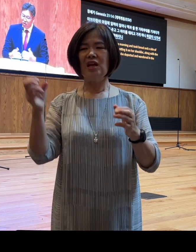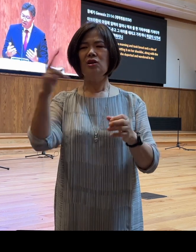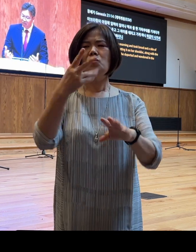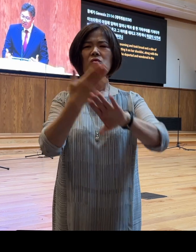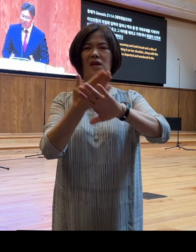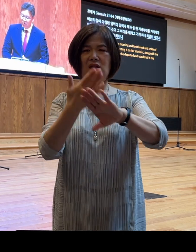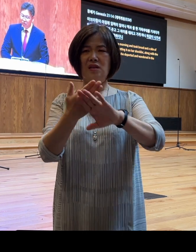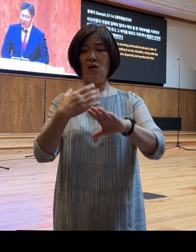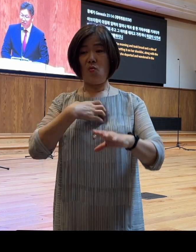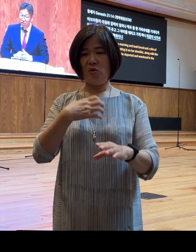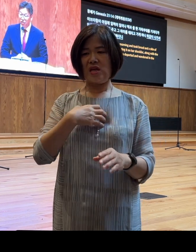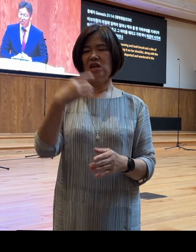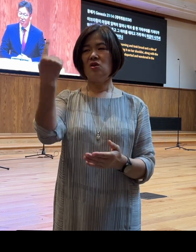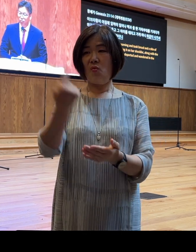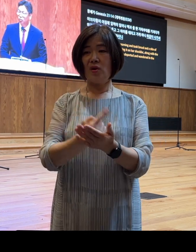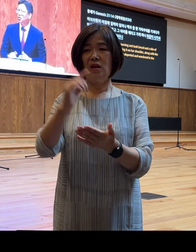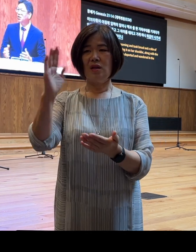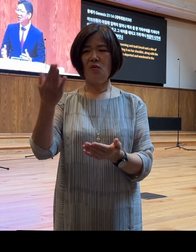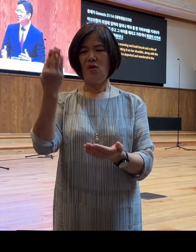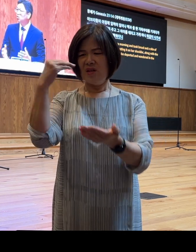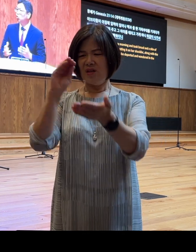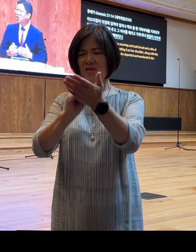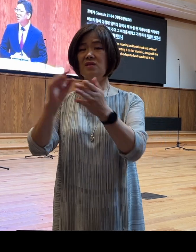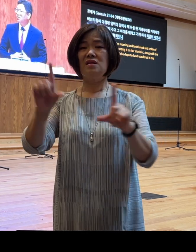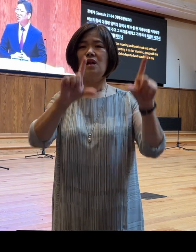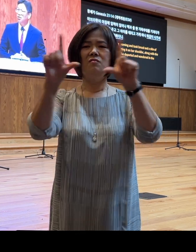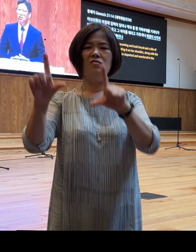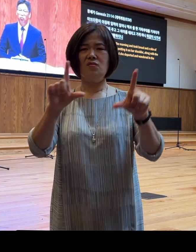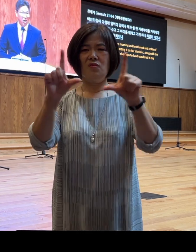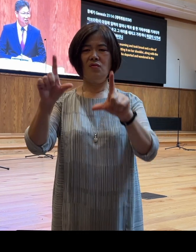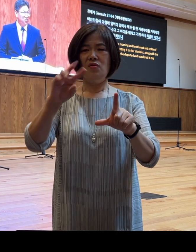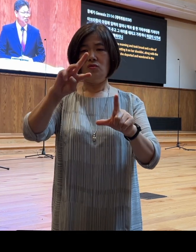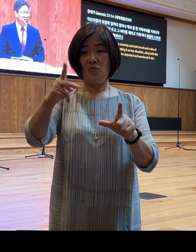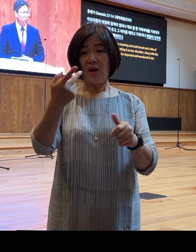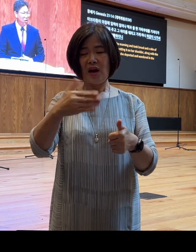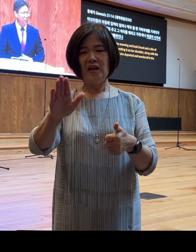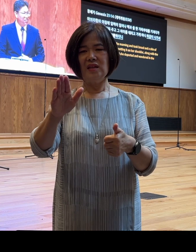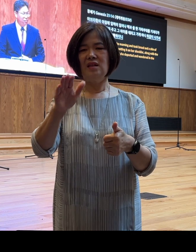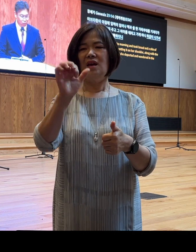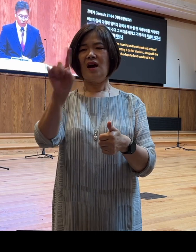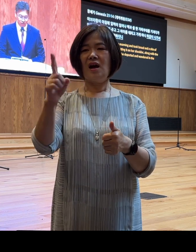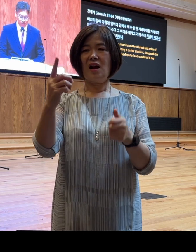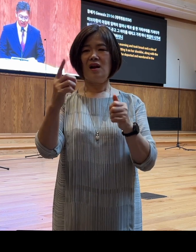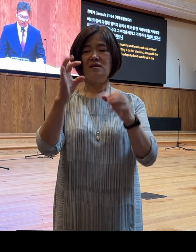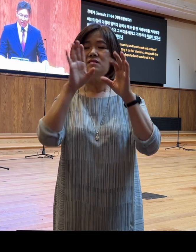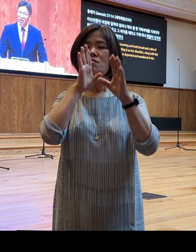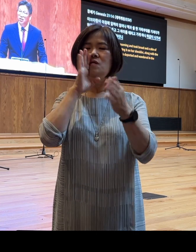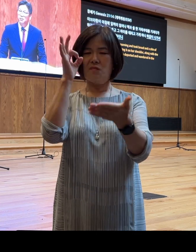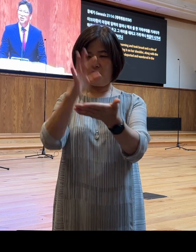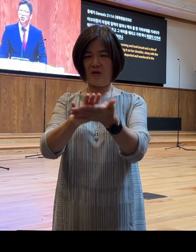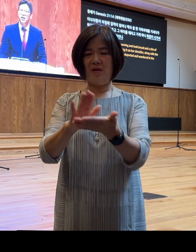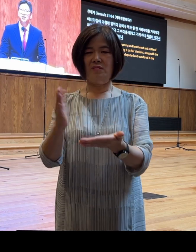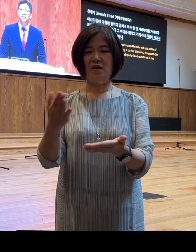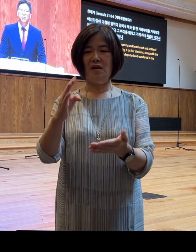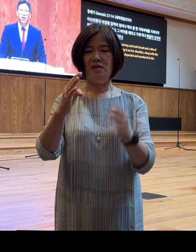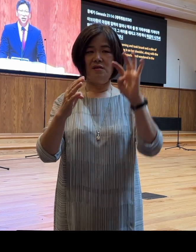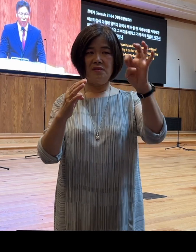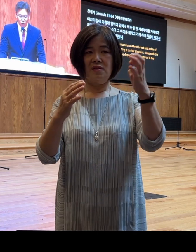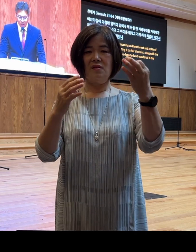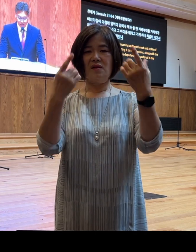찾아왔고 이전의 삶으로 다시 돌아가 있는 하갈을 우리가 만나볼 수 있습니다 14절 말씀 함께 읽어보도록 하겠습니다